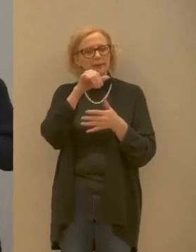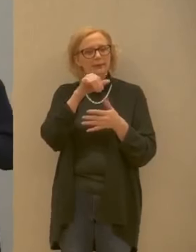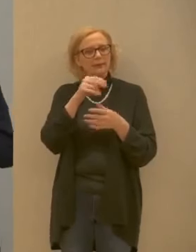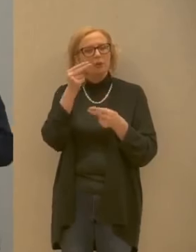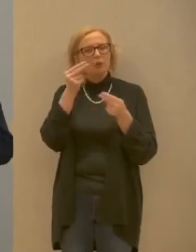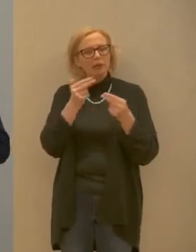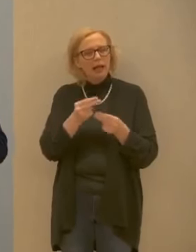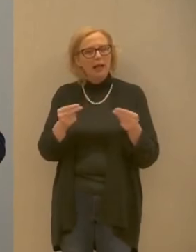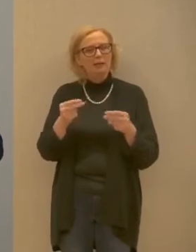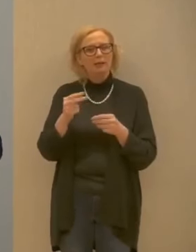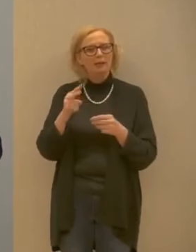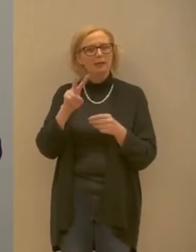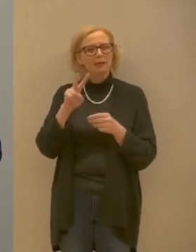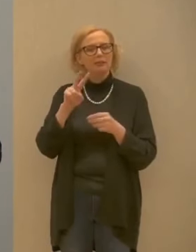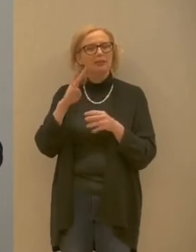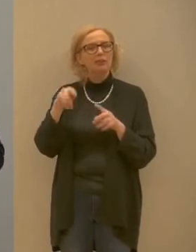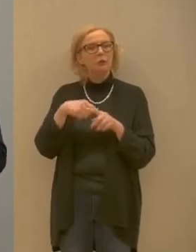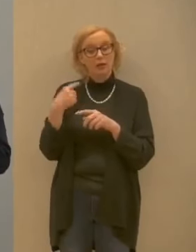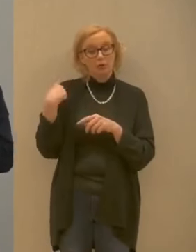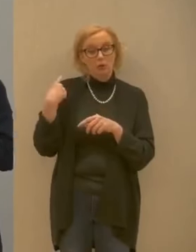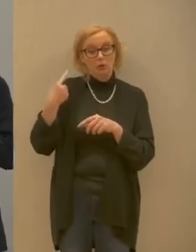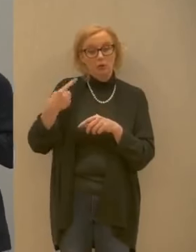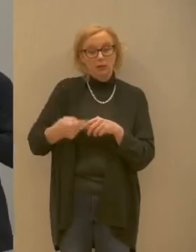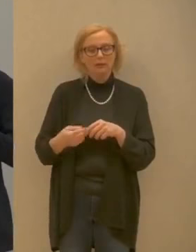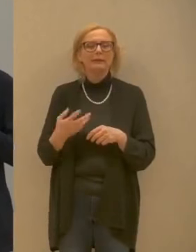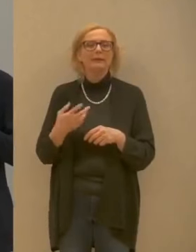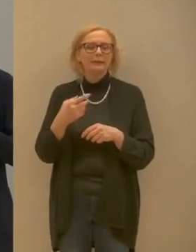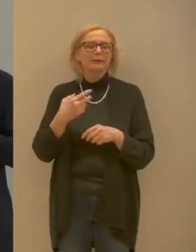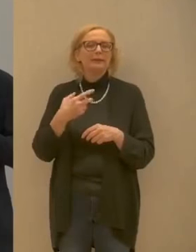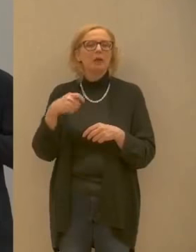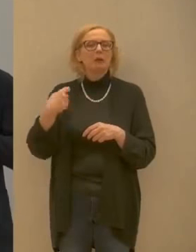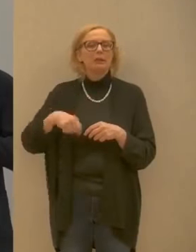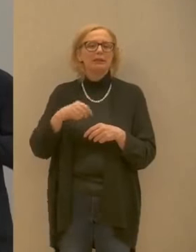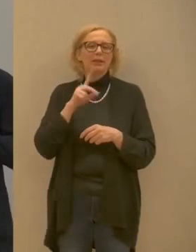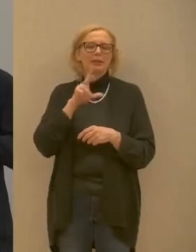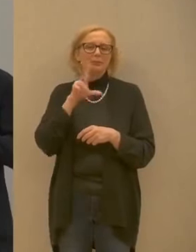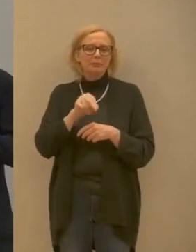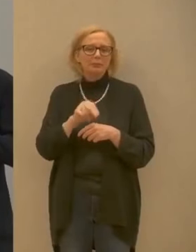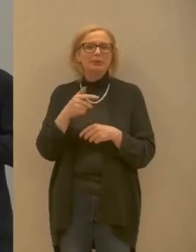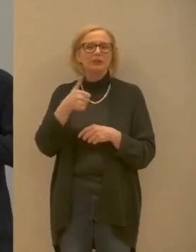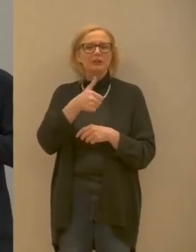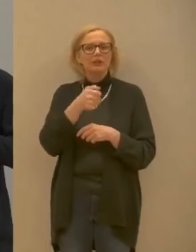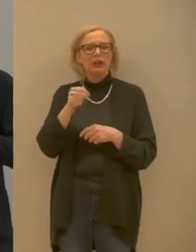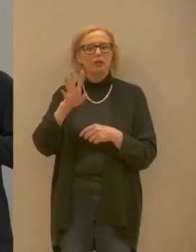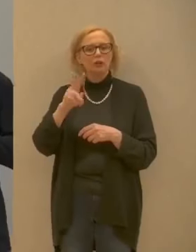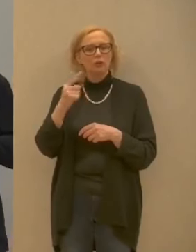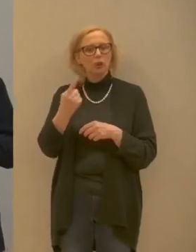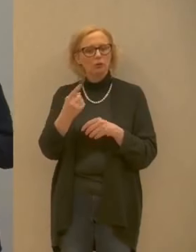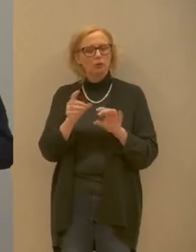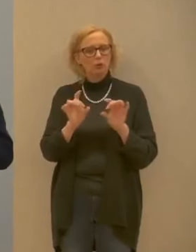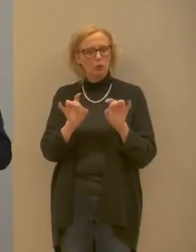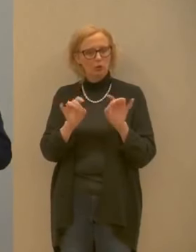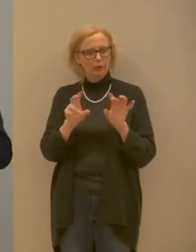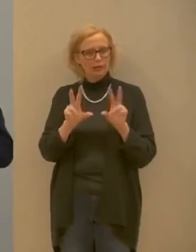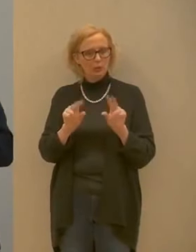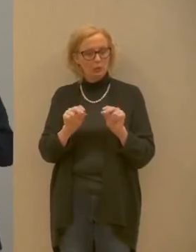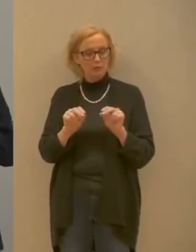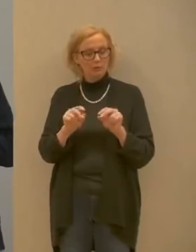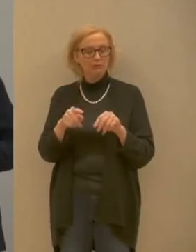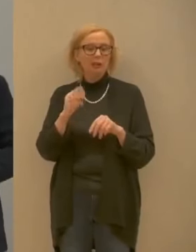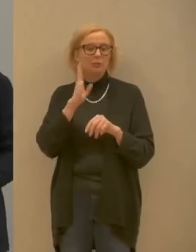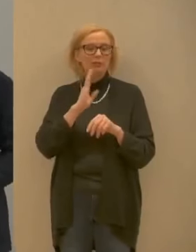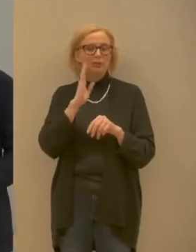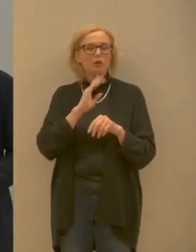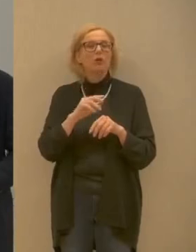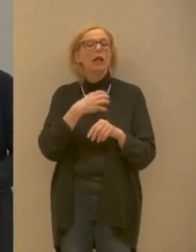24 ore il presidente ha già ricordato che abbiamo 151 casi in più entriamo nel dettaglio con l'assessore segnana